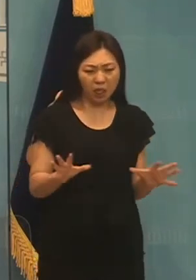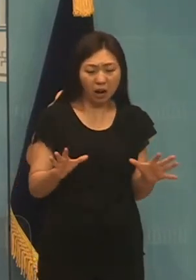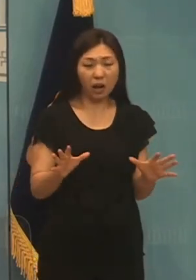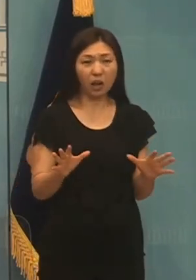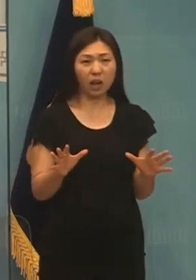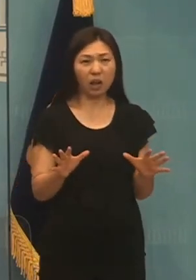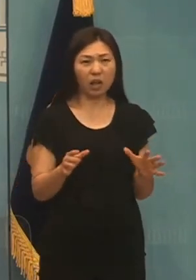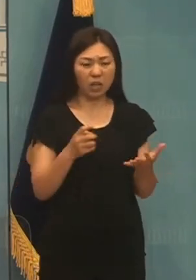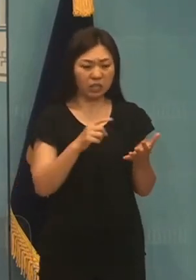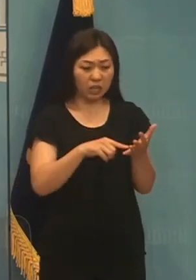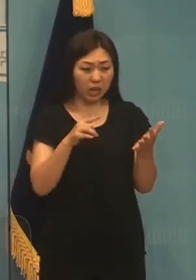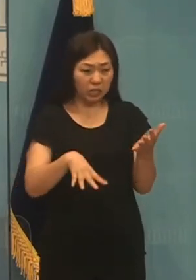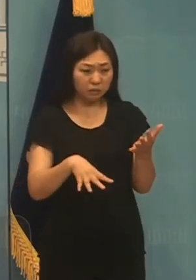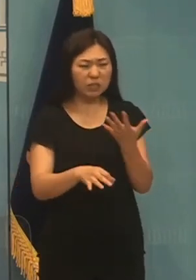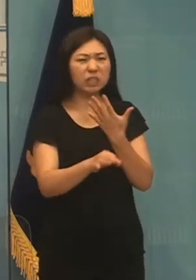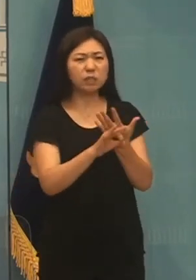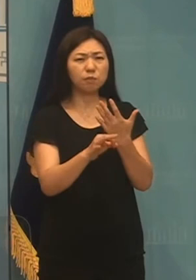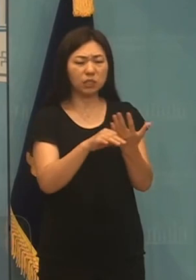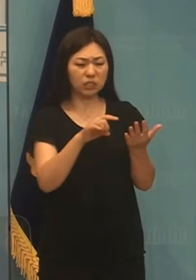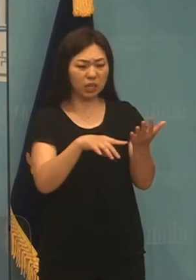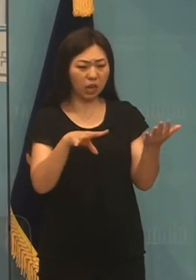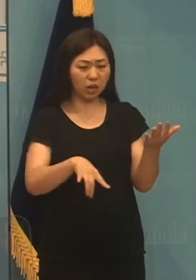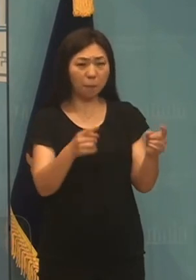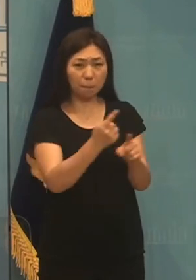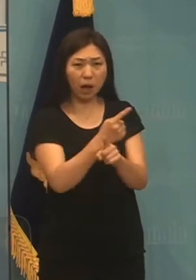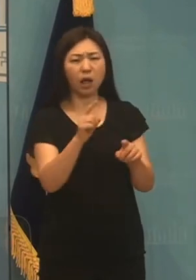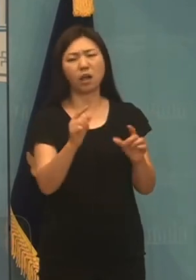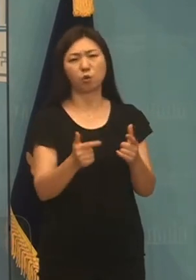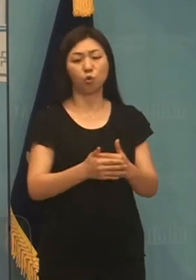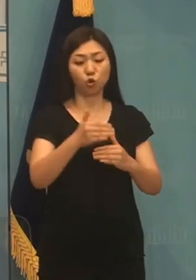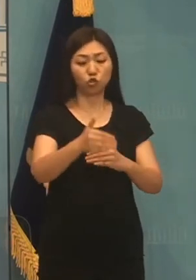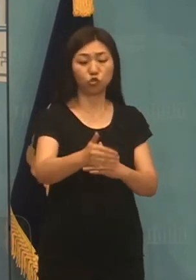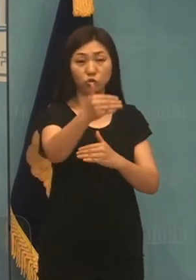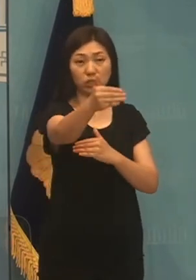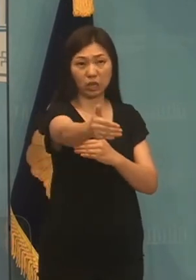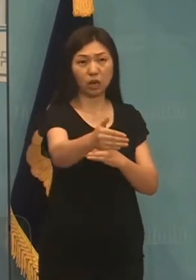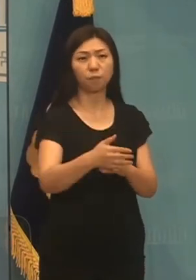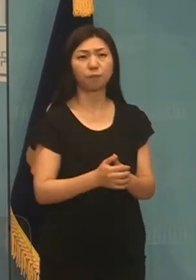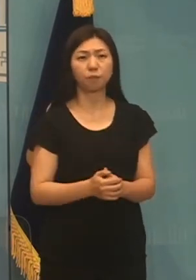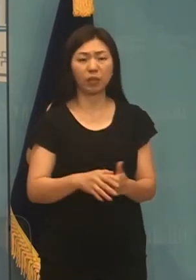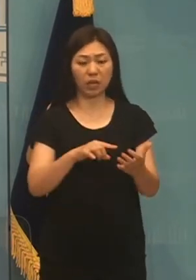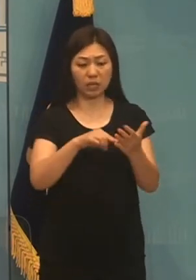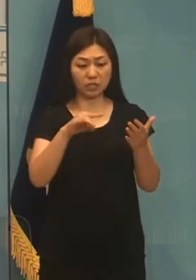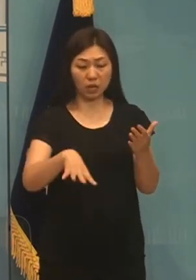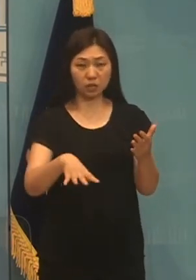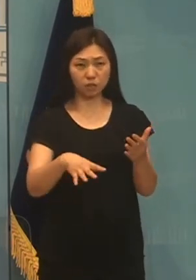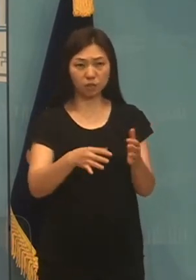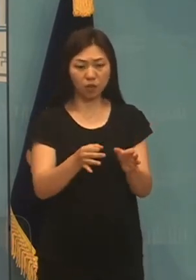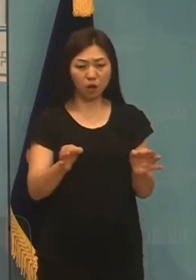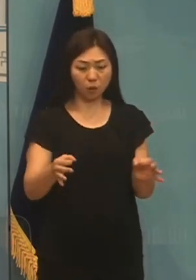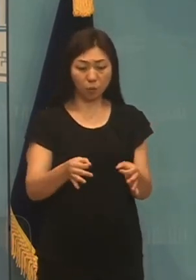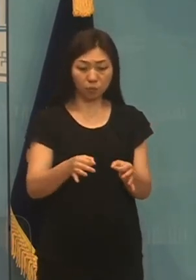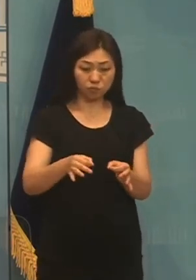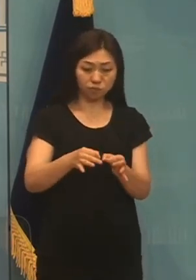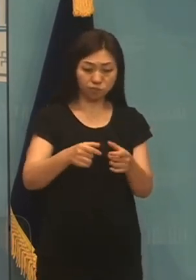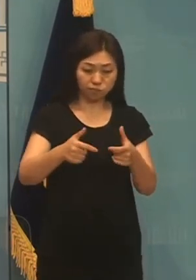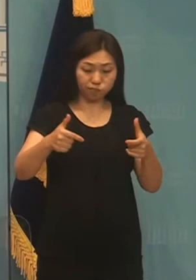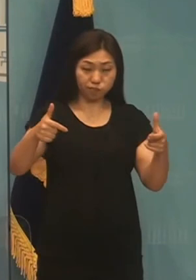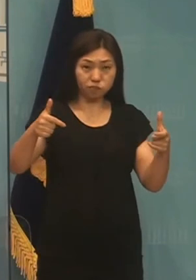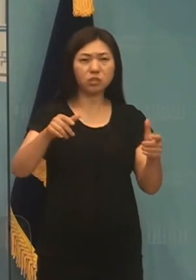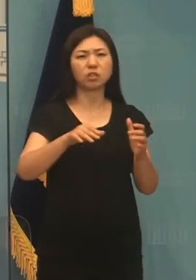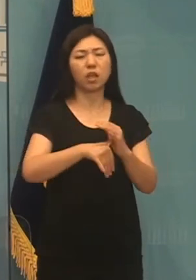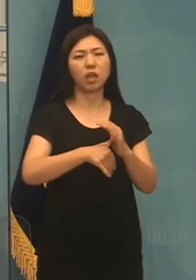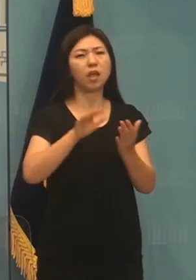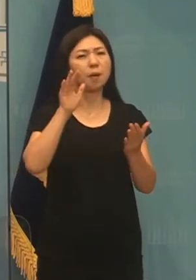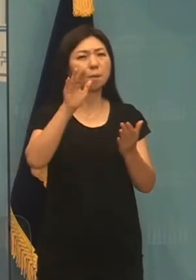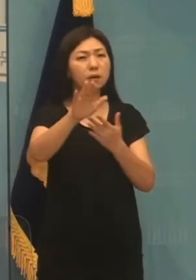개편이 아니라 중장기적 조세개혁과 증세 방향을 분명히 할 때 미래세대의